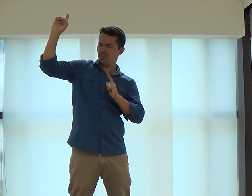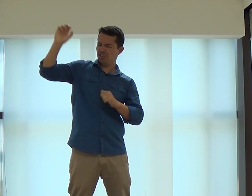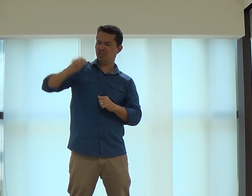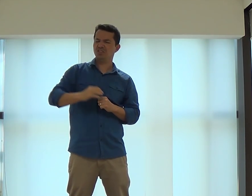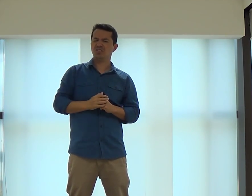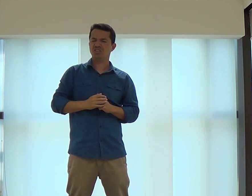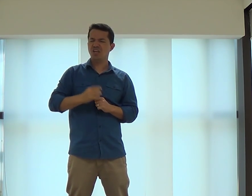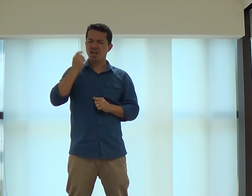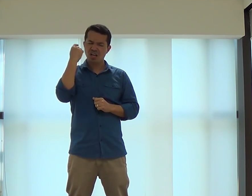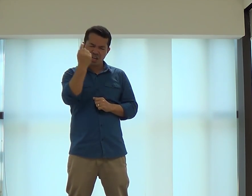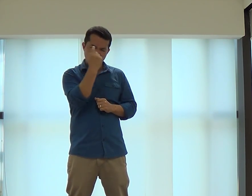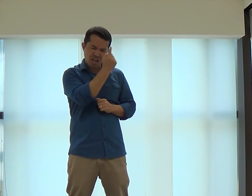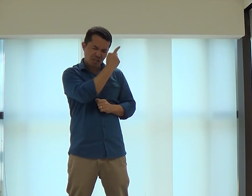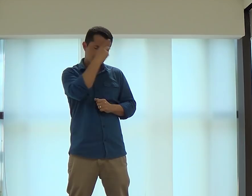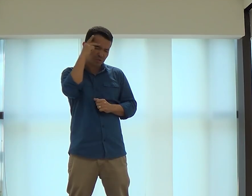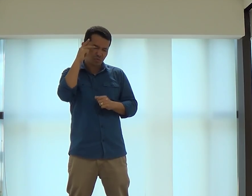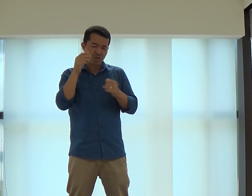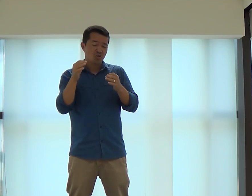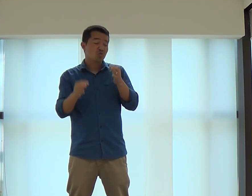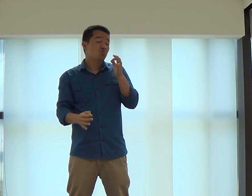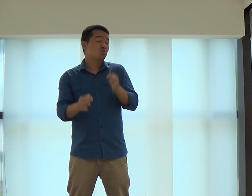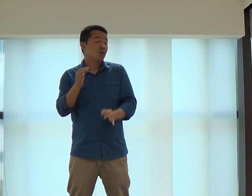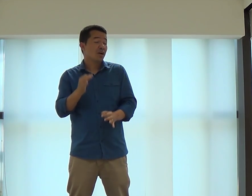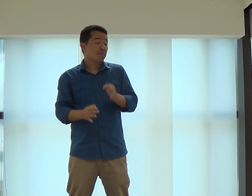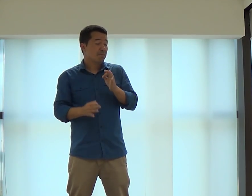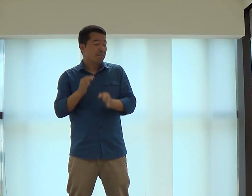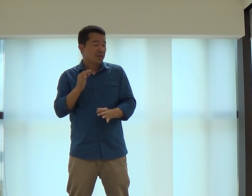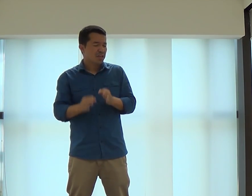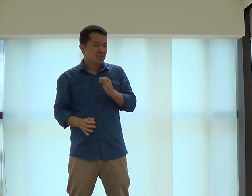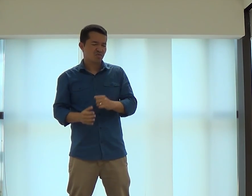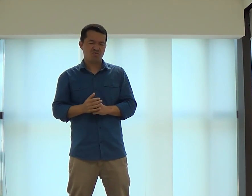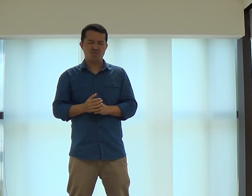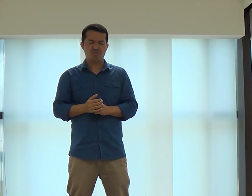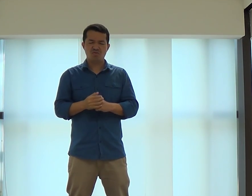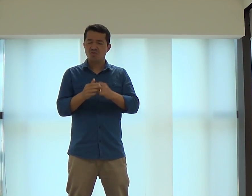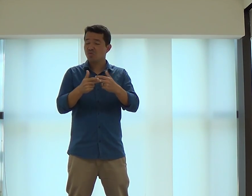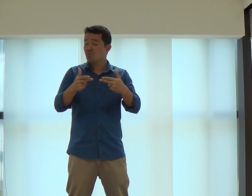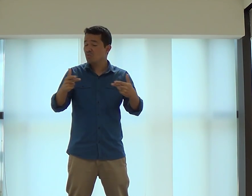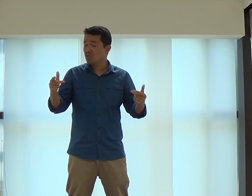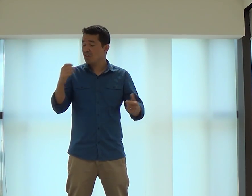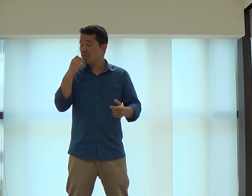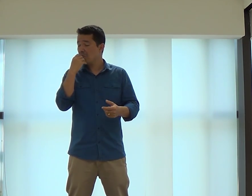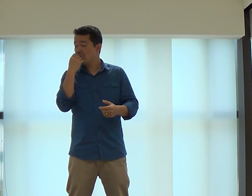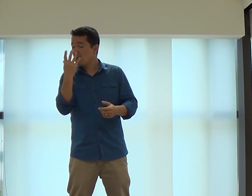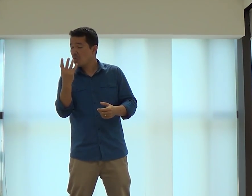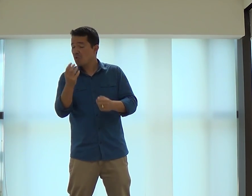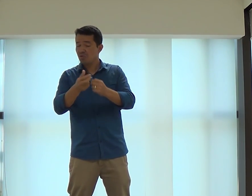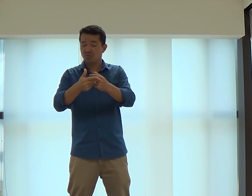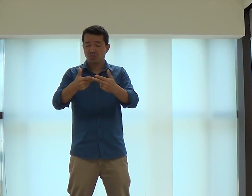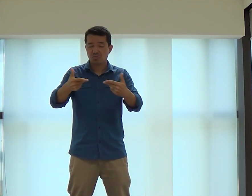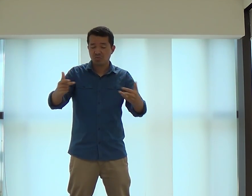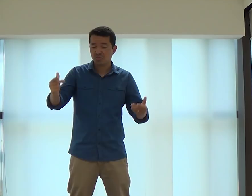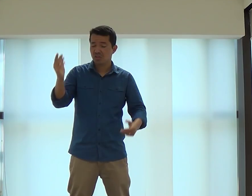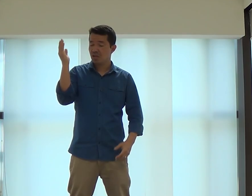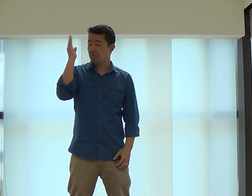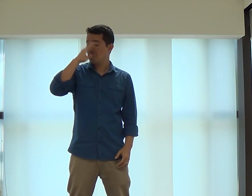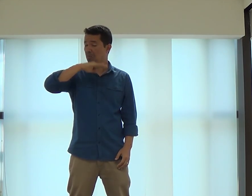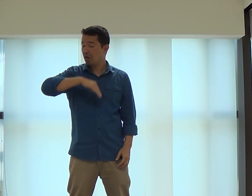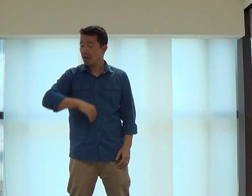face contigo. Deus, cada pessoa aqui vai ser julgada. Mesmo que tenha feito coisas